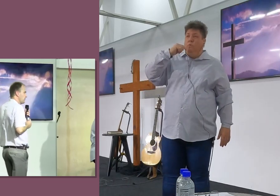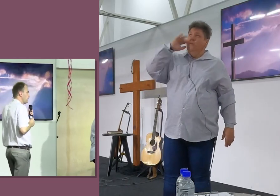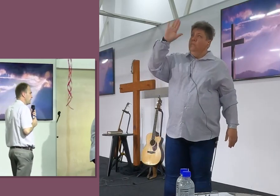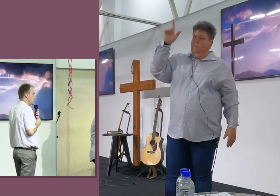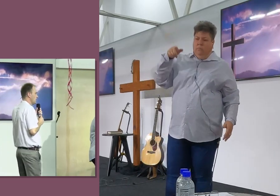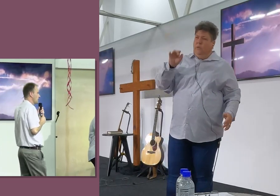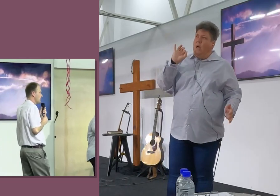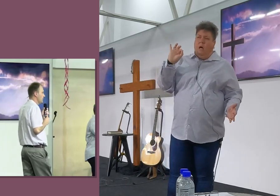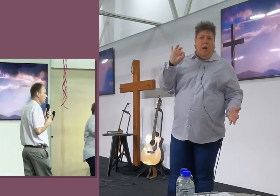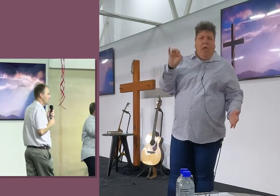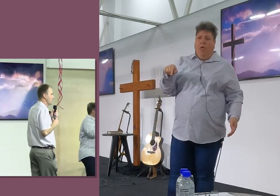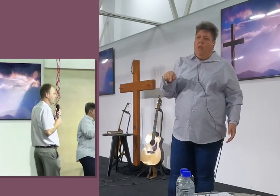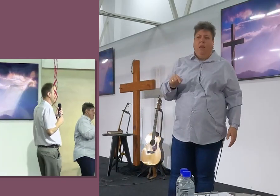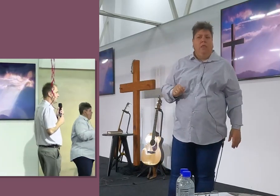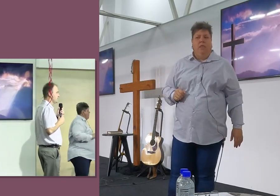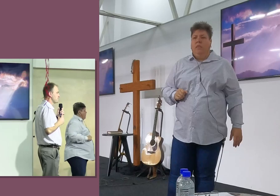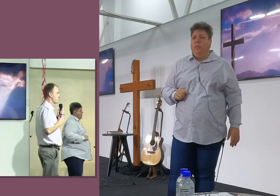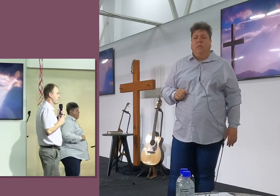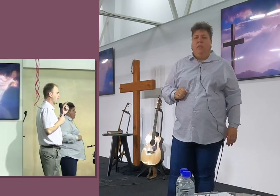Want weet jy wat,